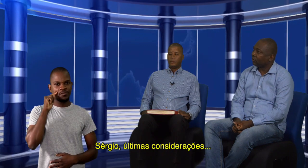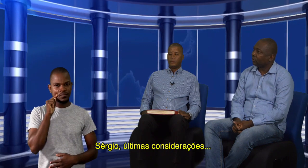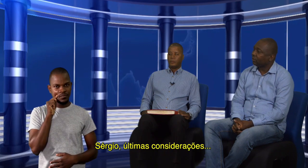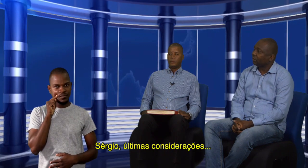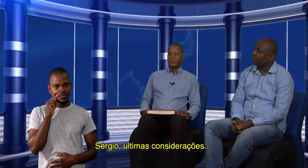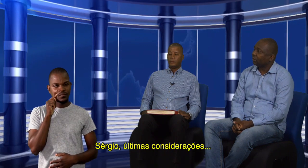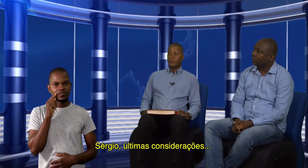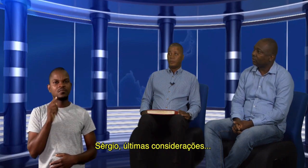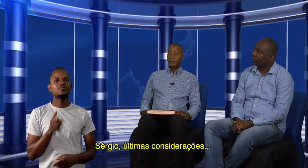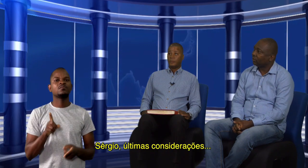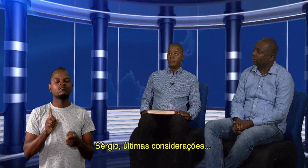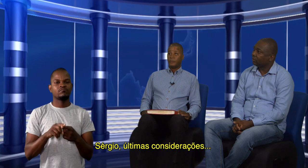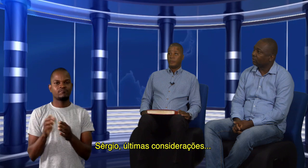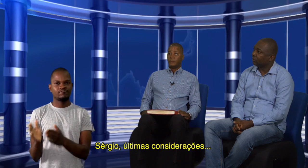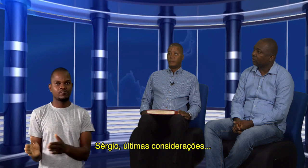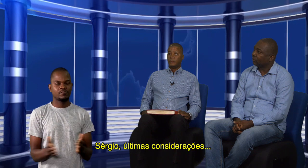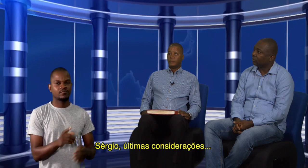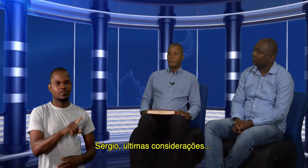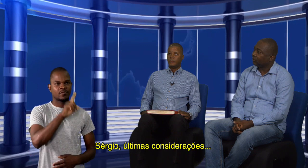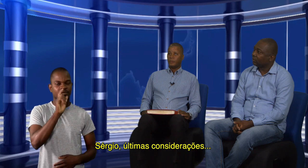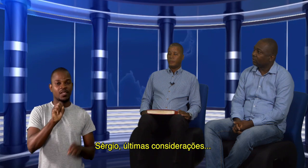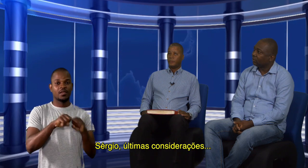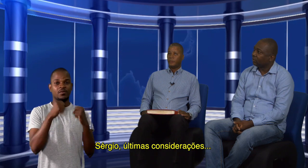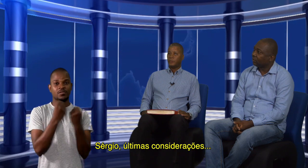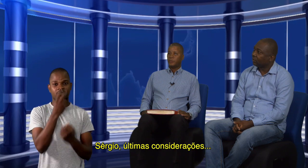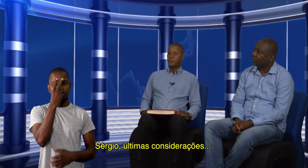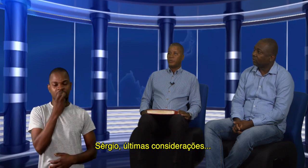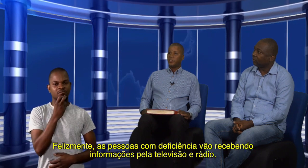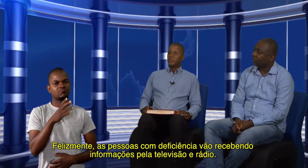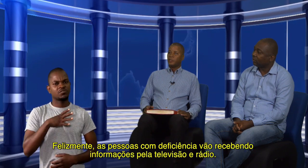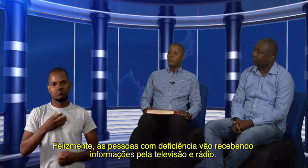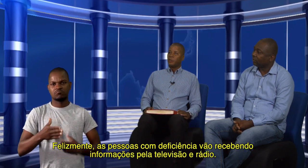Doutor Sérgio, últimas considerações. Bom,